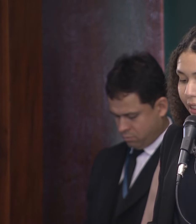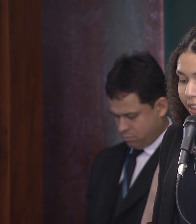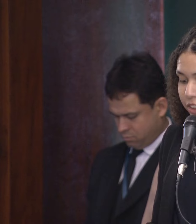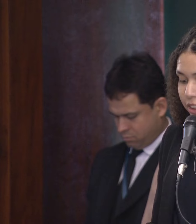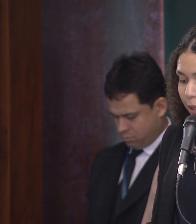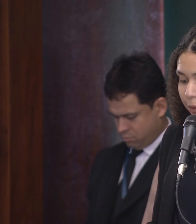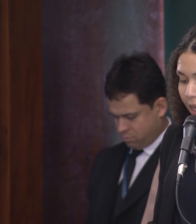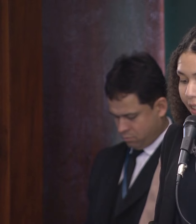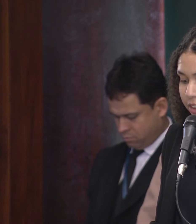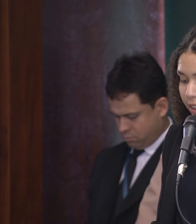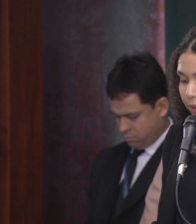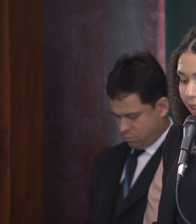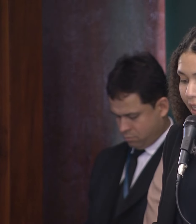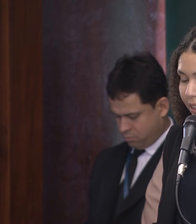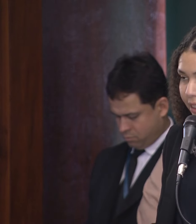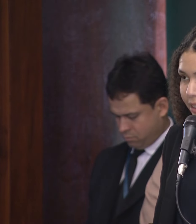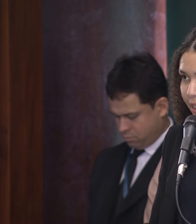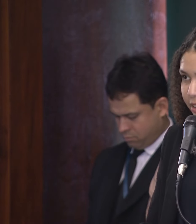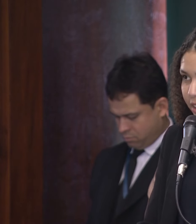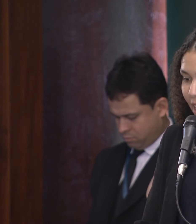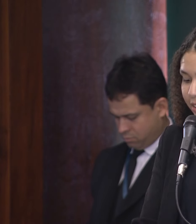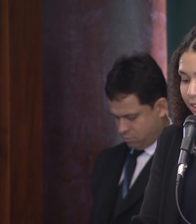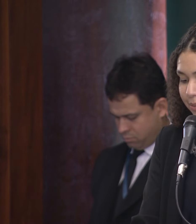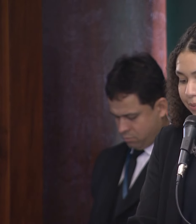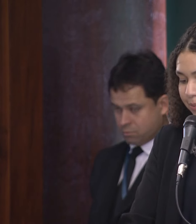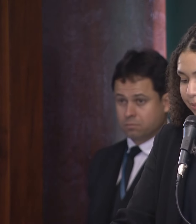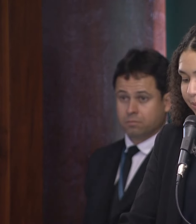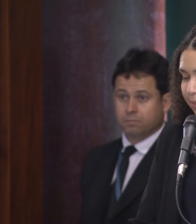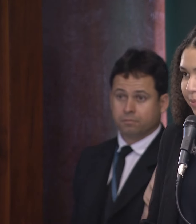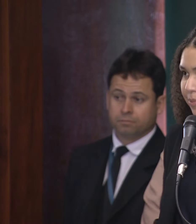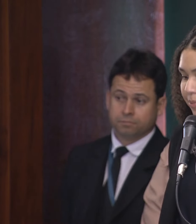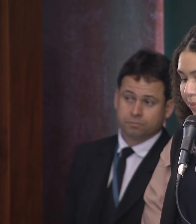senhora Ana Cristina Moura e diretora técnica da entidade.